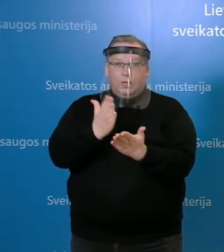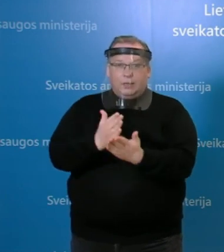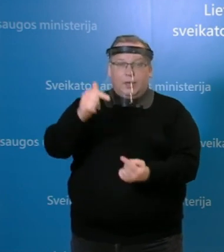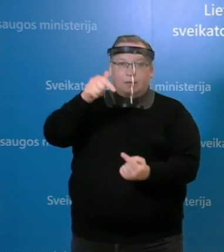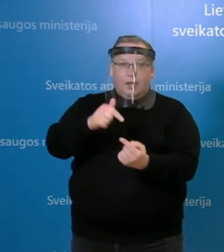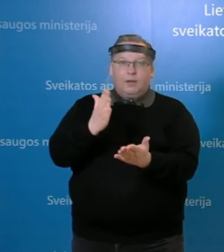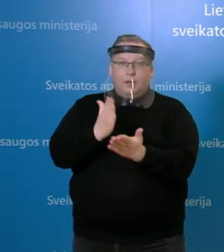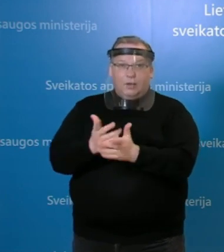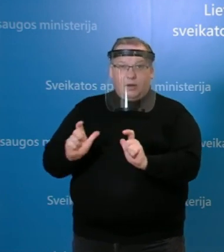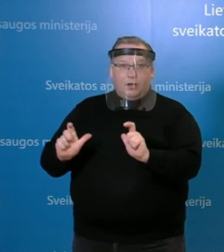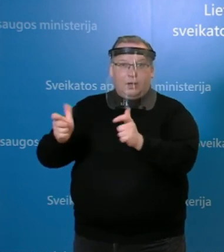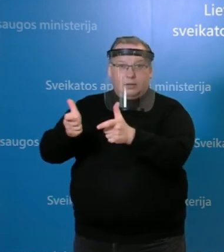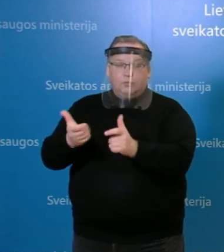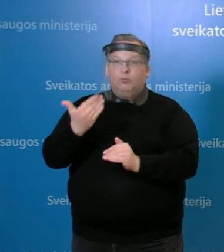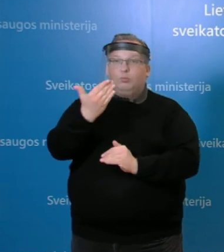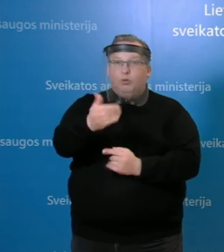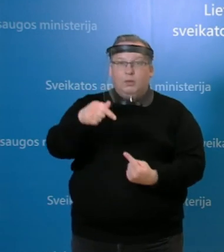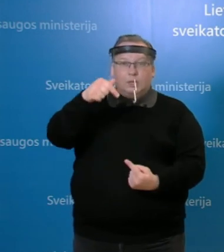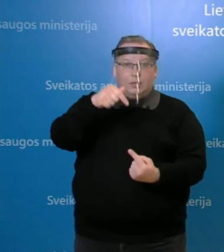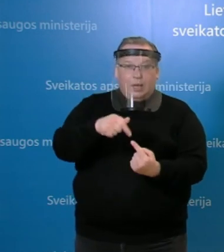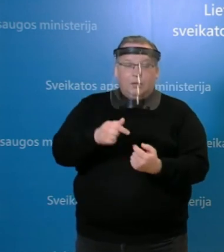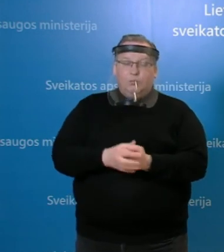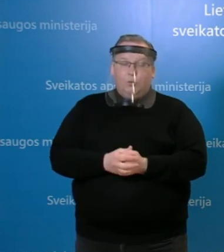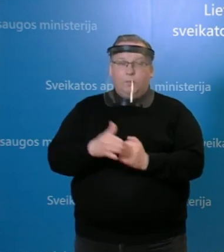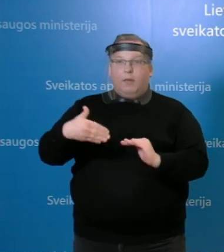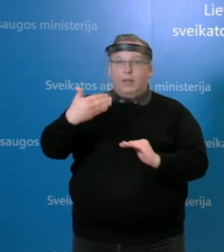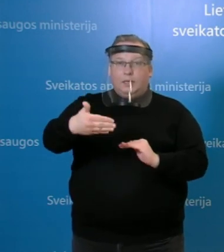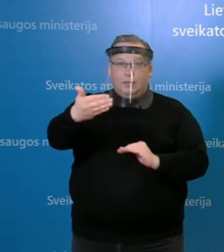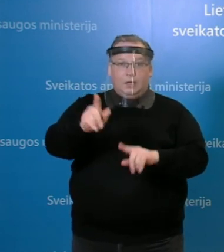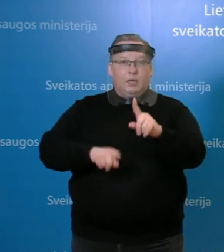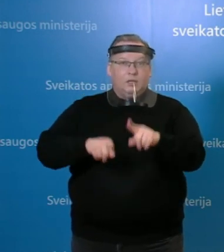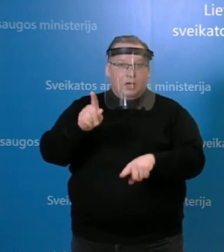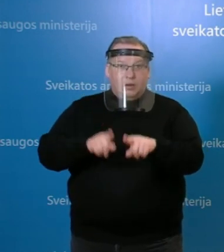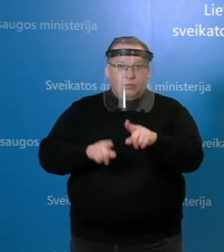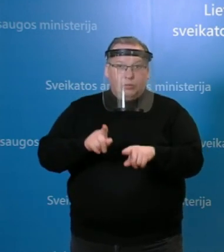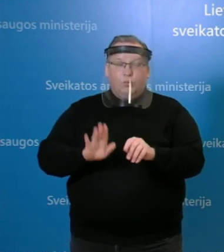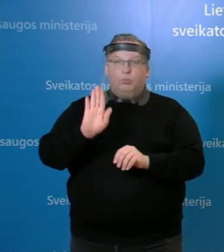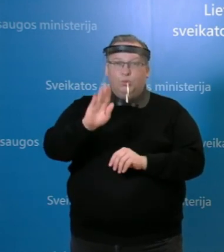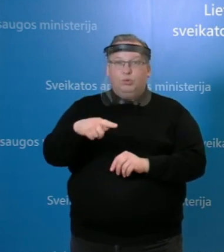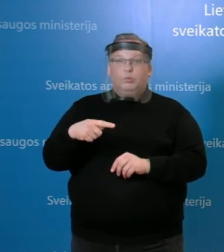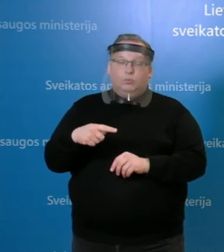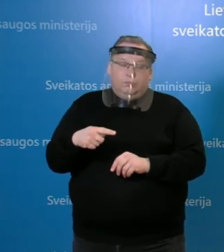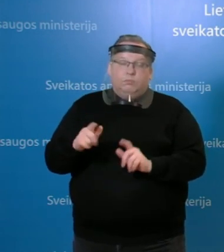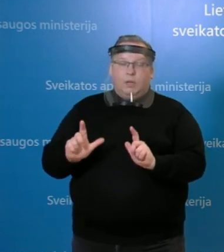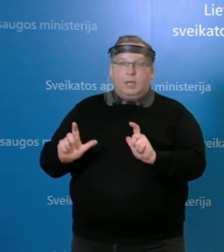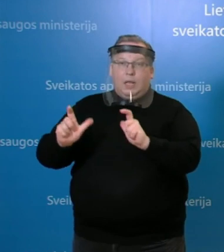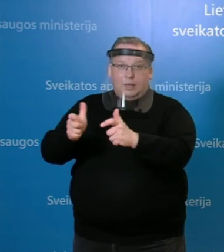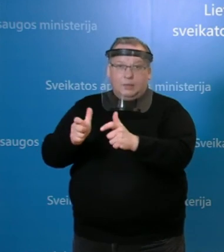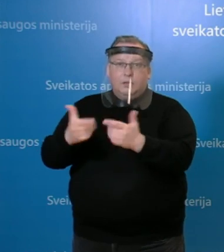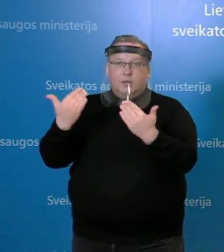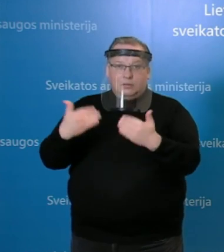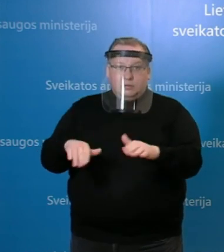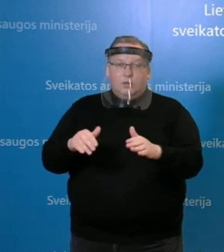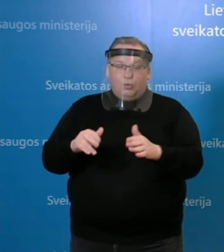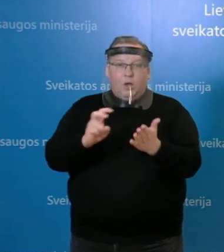yra karantinas ir dėl jų taikymo ateityje, jeigu vis dėl to būtų karantinas atšauktas, kadangi ir tą patį